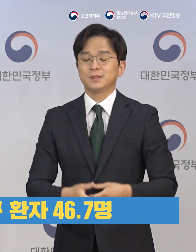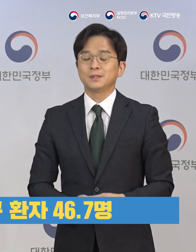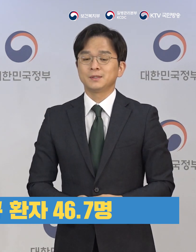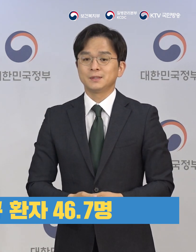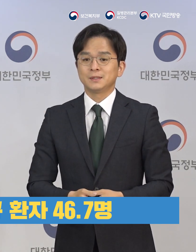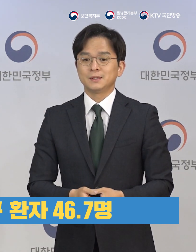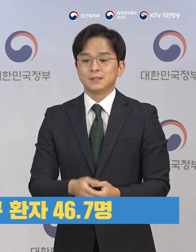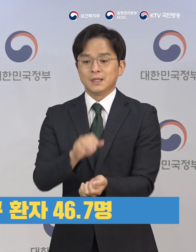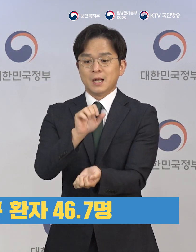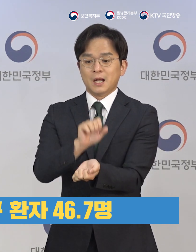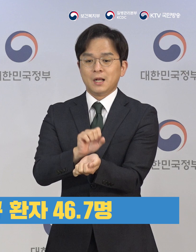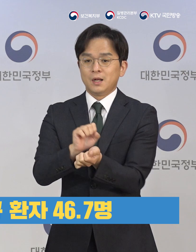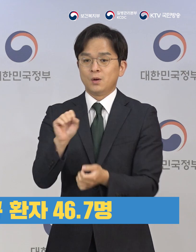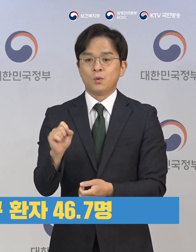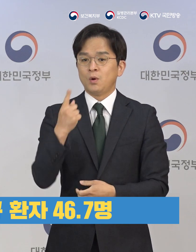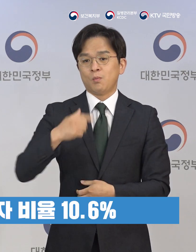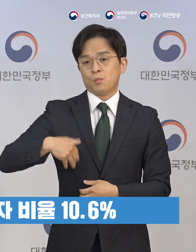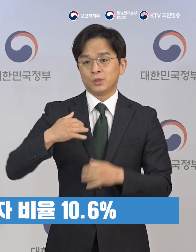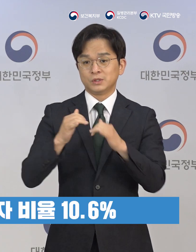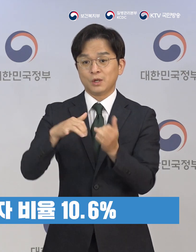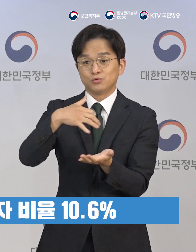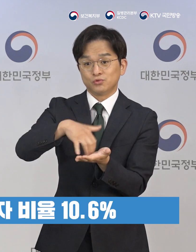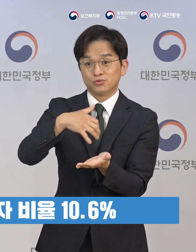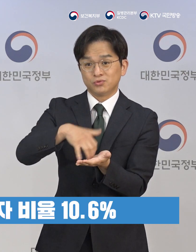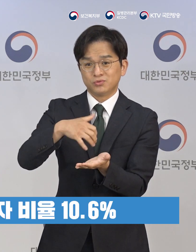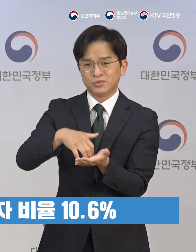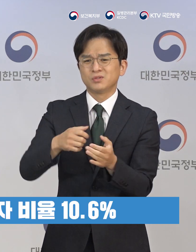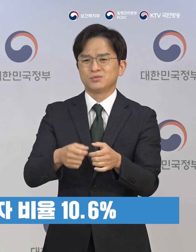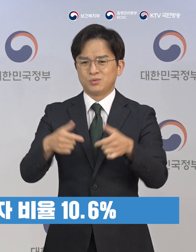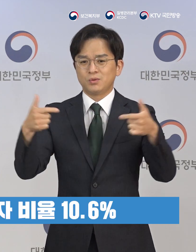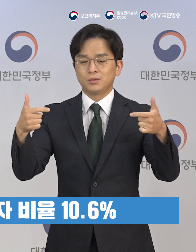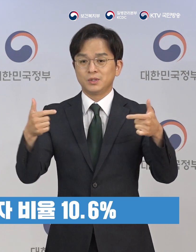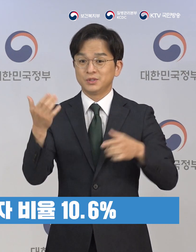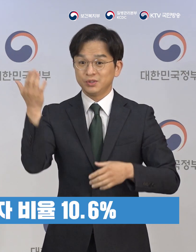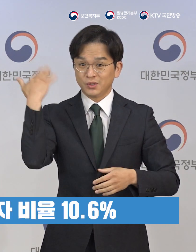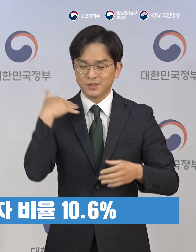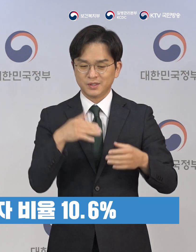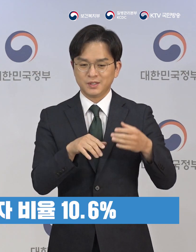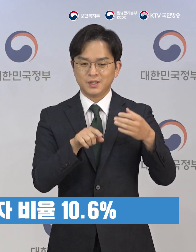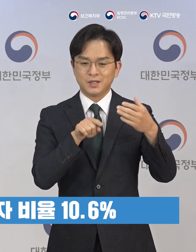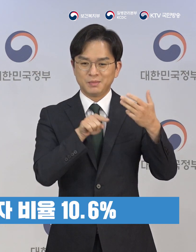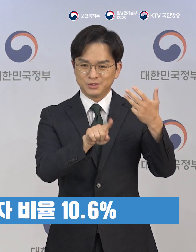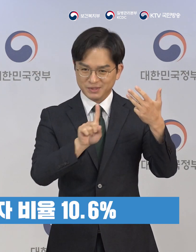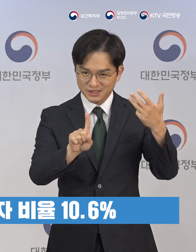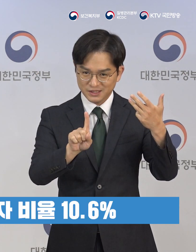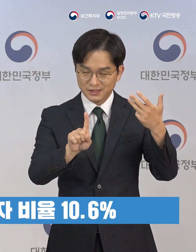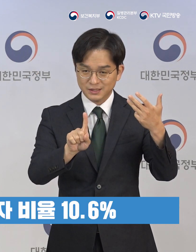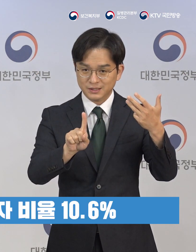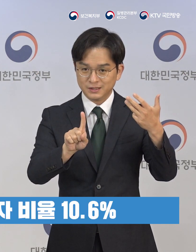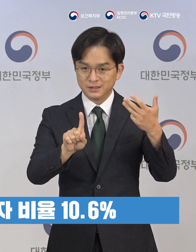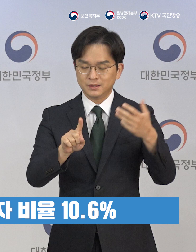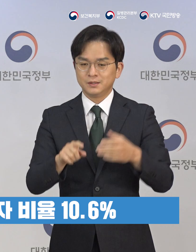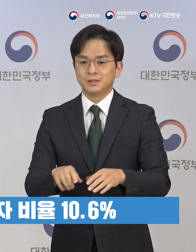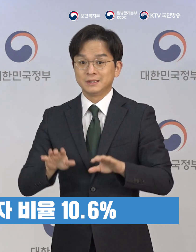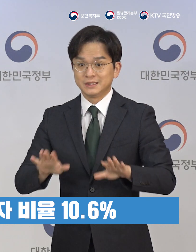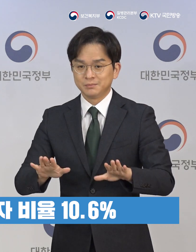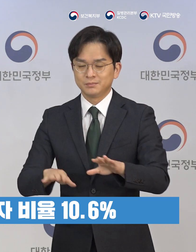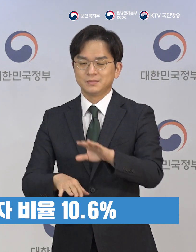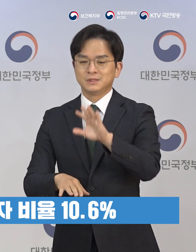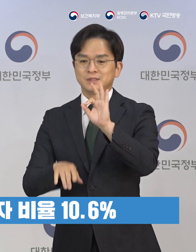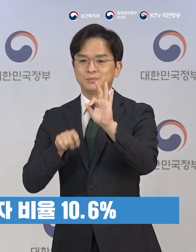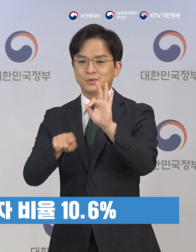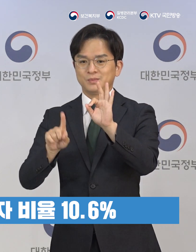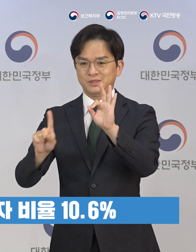해외유입 3.9명이 증가하였습니다. 감염 경로를 알 수 없는 확진 환자의 비율 역시